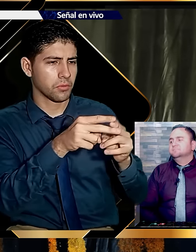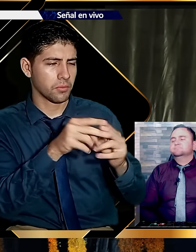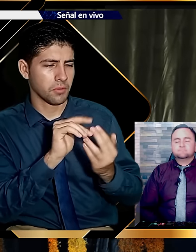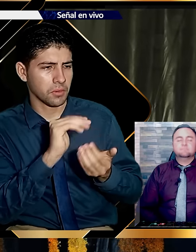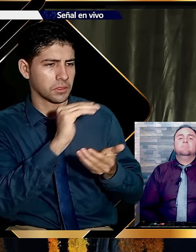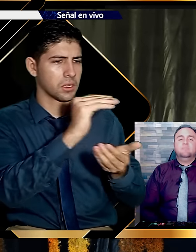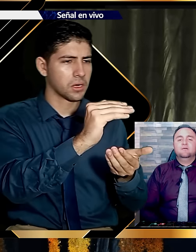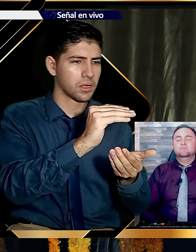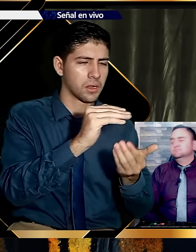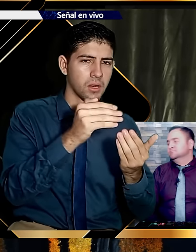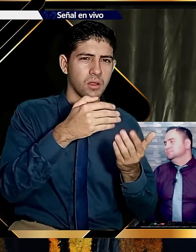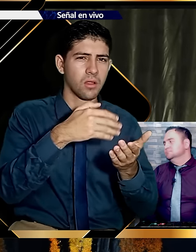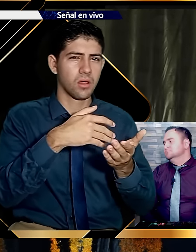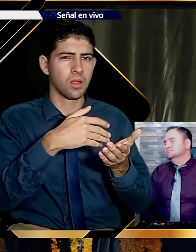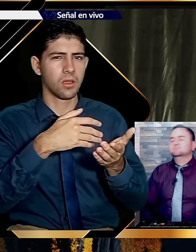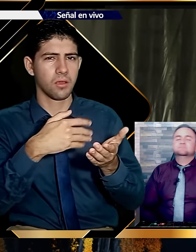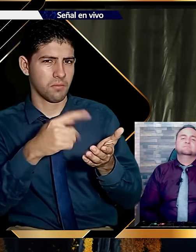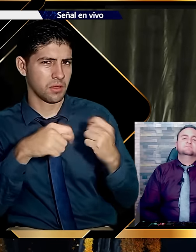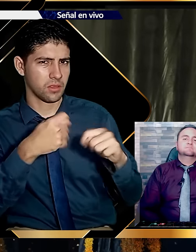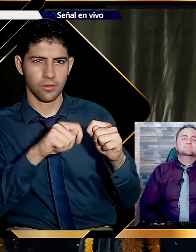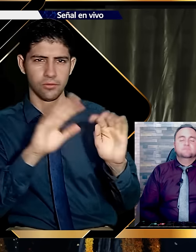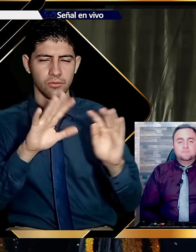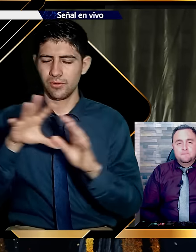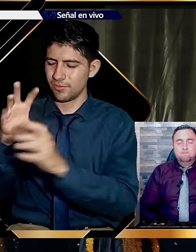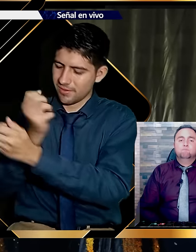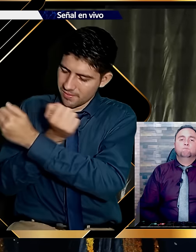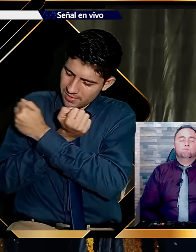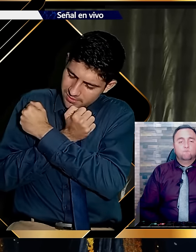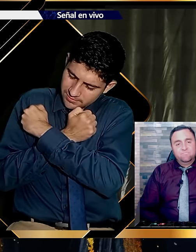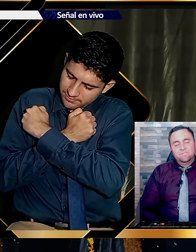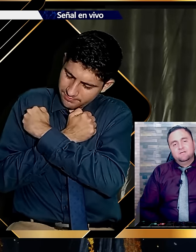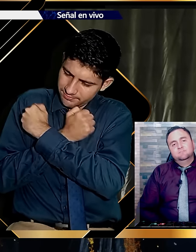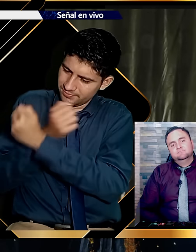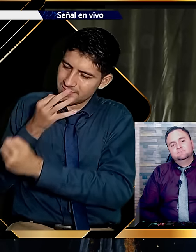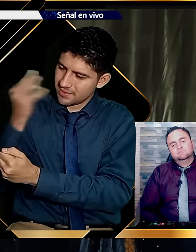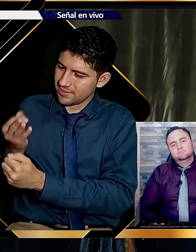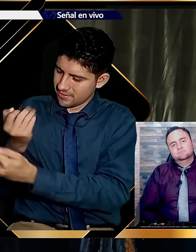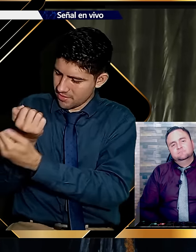se permuta. No está para la venta. Debemos enamorarnos de la verdad.